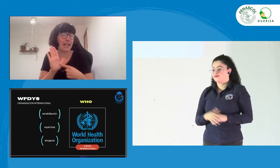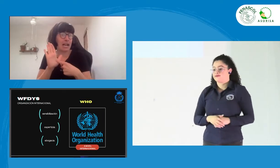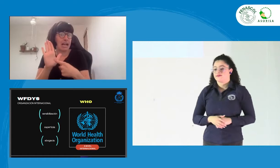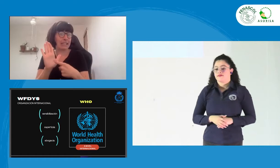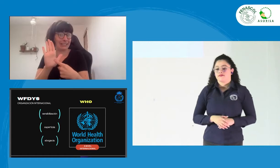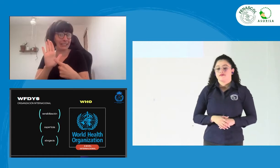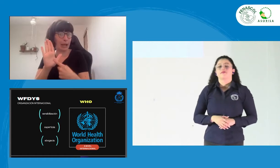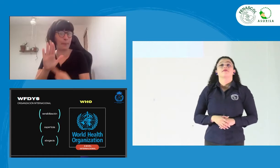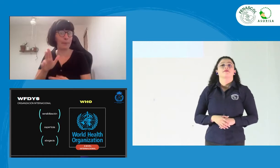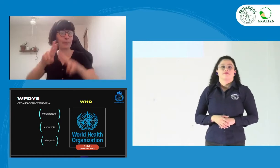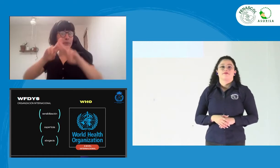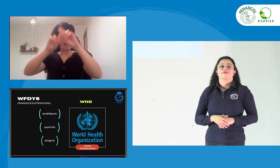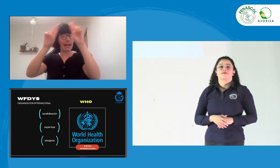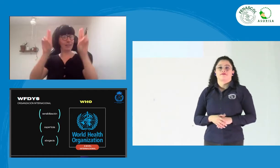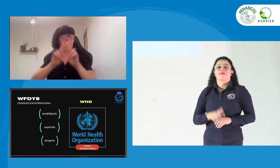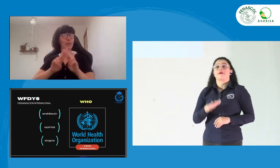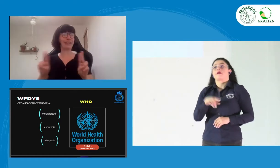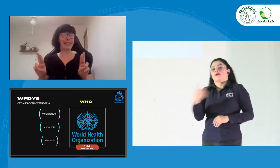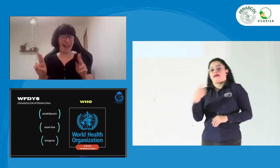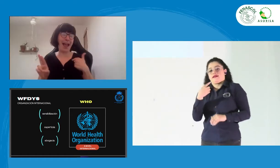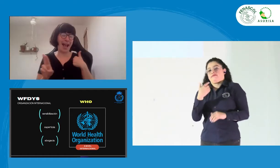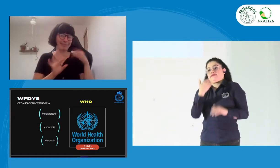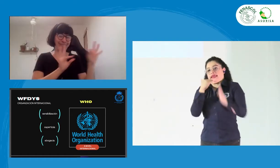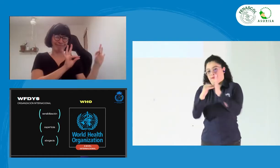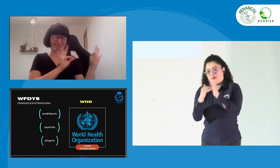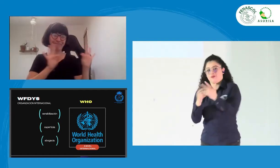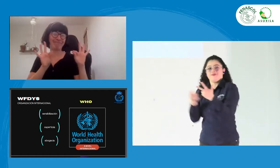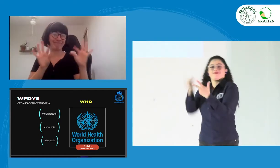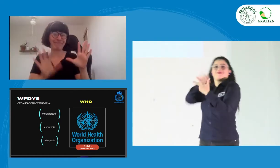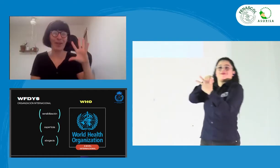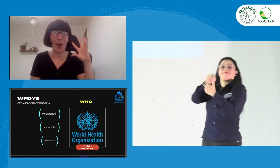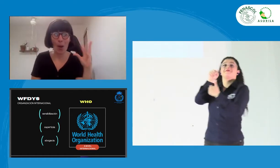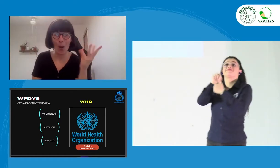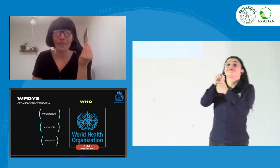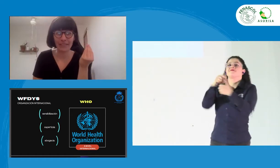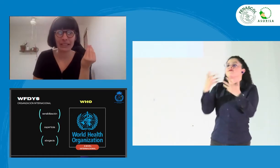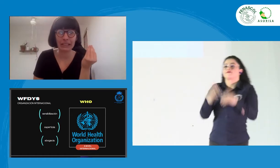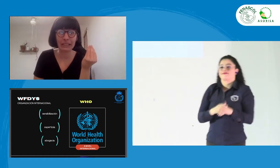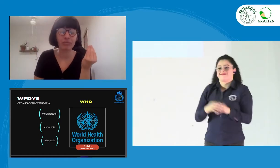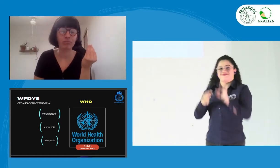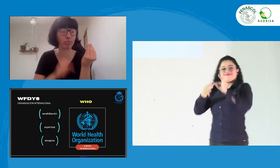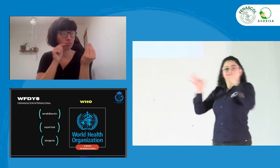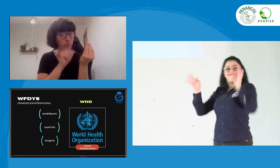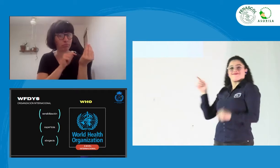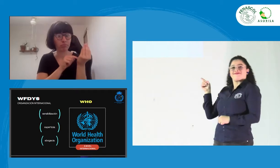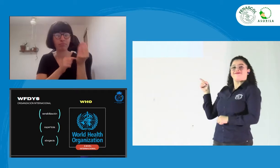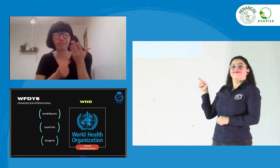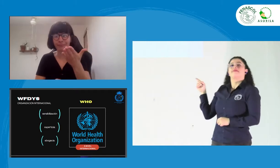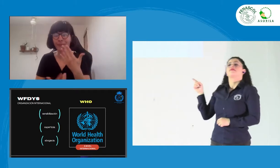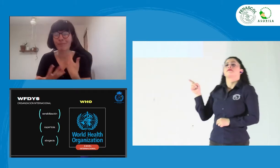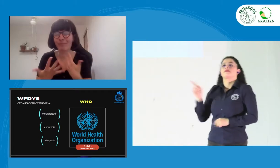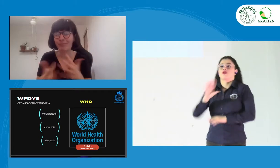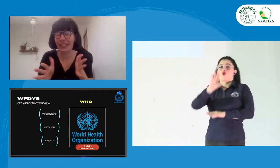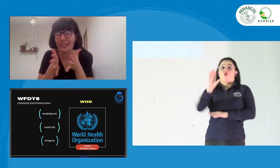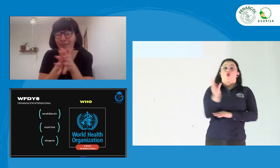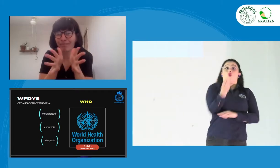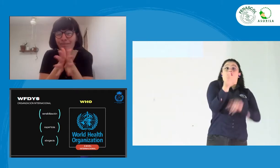Entonces aquí vemos Oslo, Nigeria y ahora vamos por la parte internacional. ¿Qué hace entonces o qué